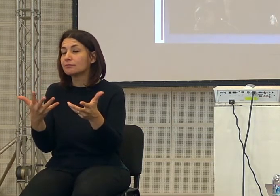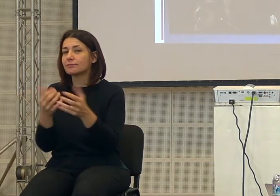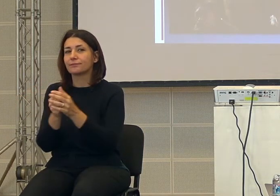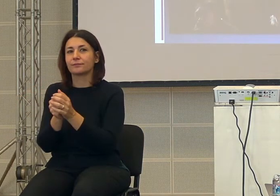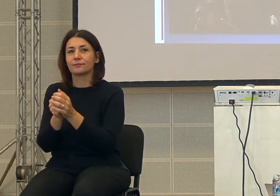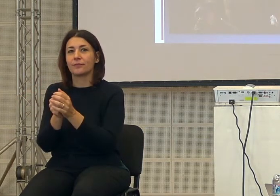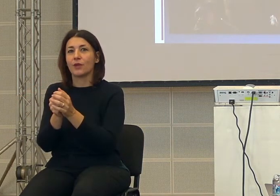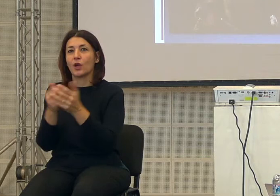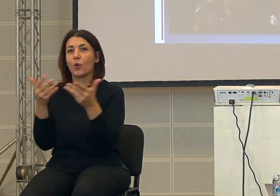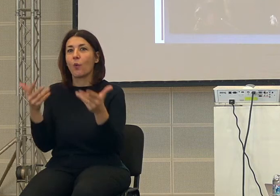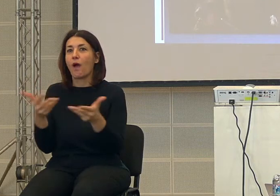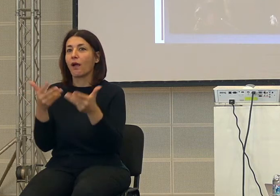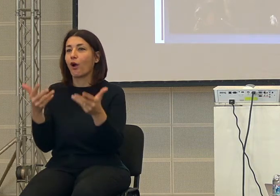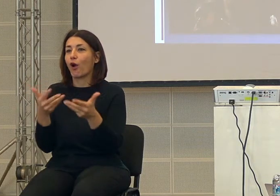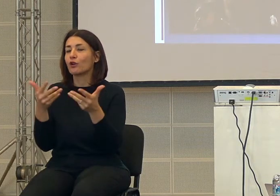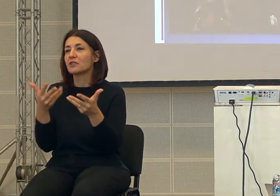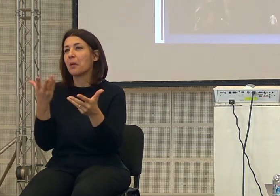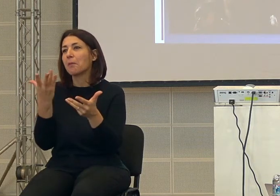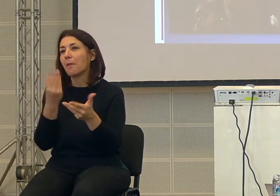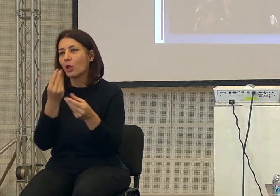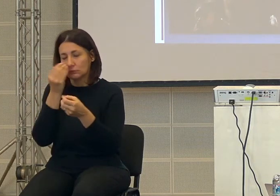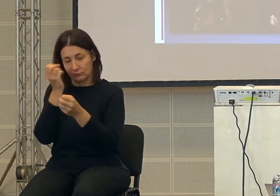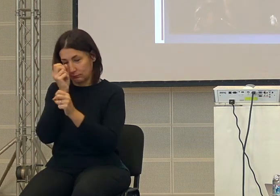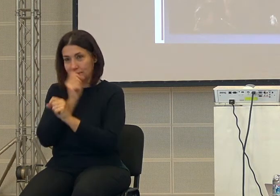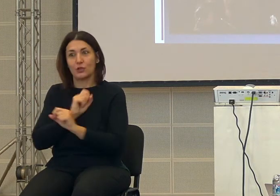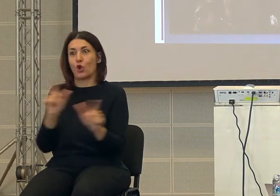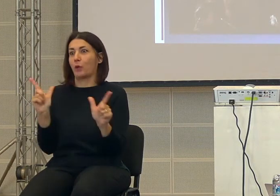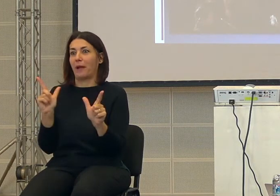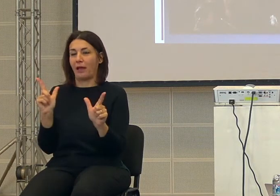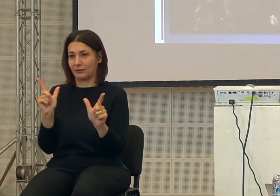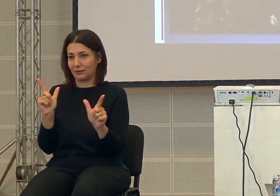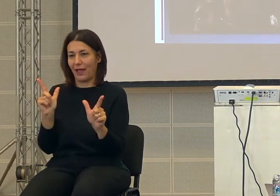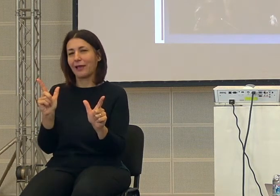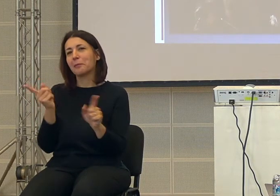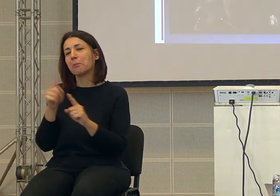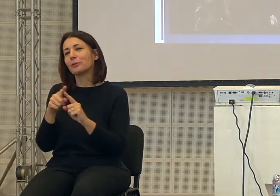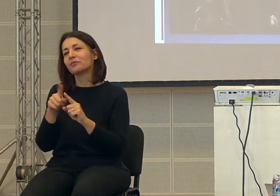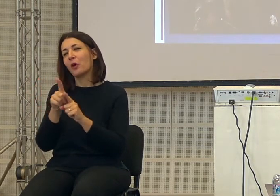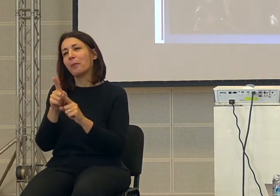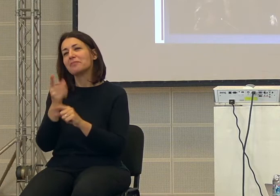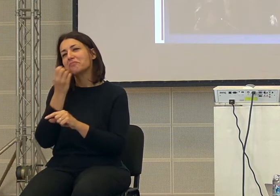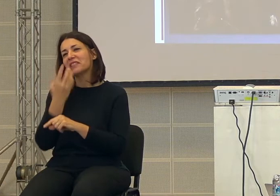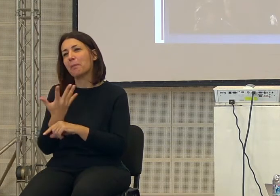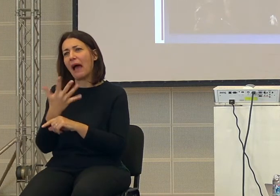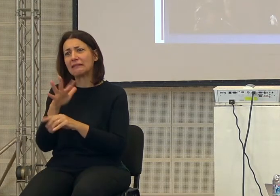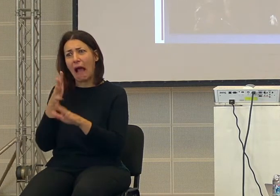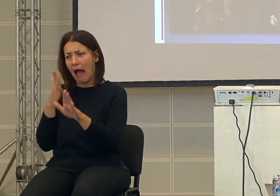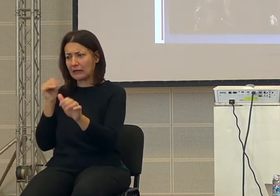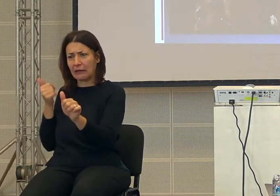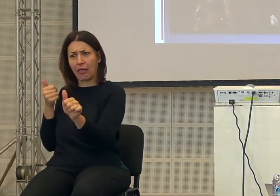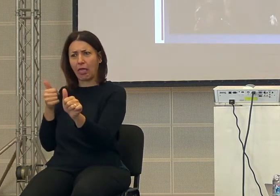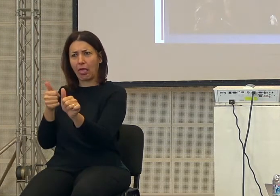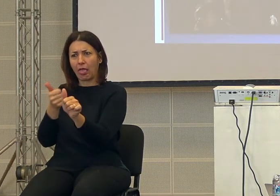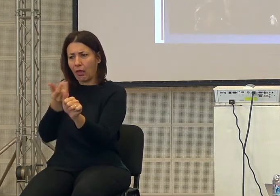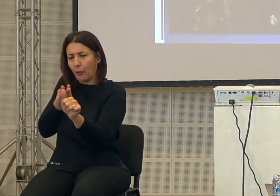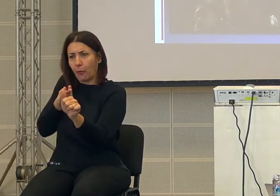sorprendente, e anche poco simpatica, che tutte le altre specie scompaiono nel giro di